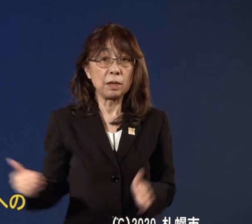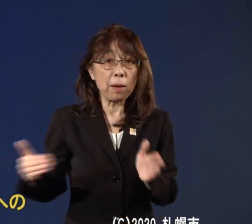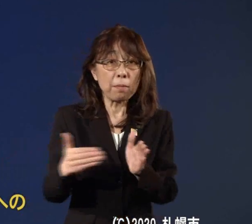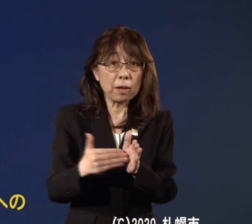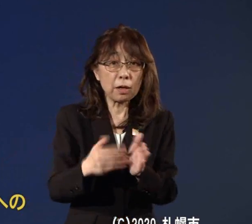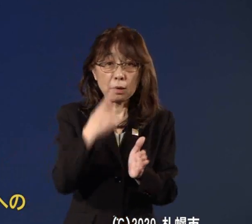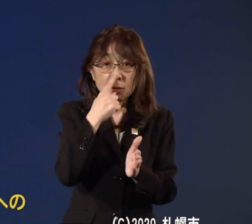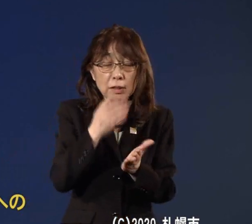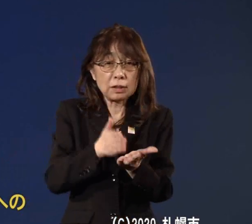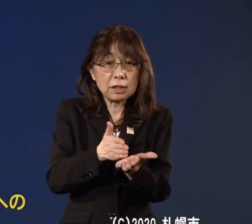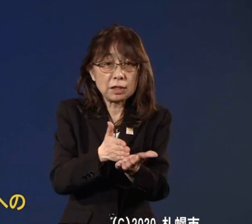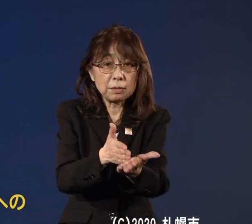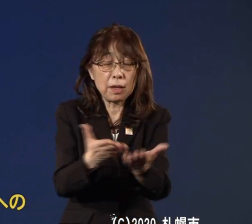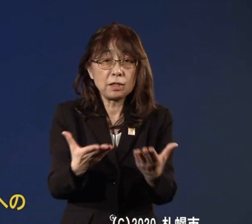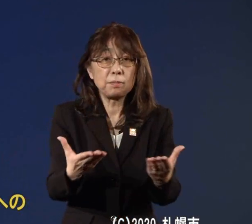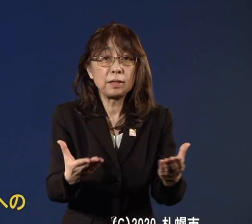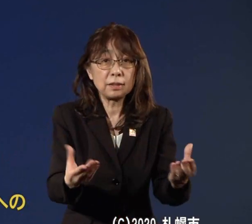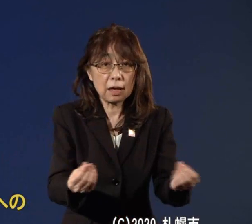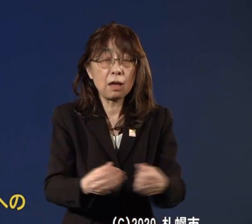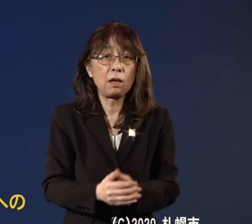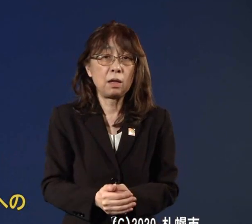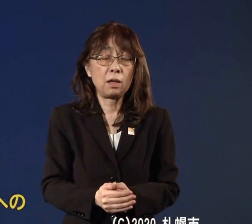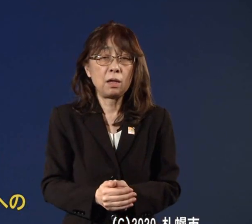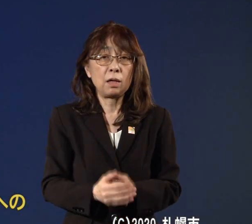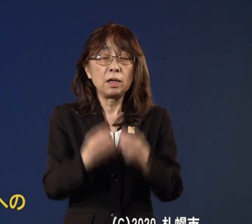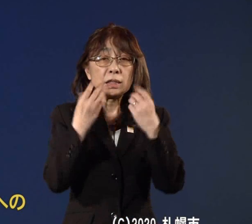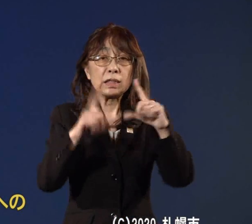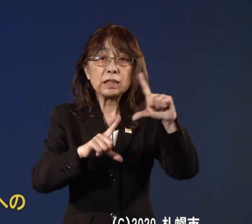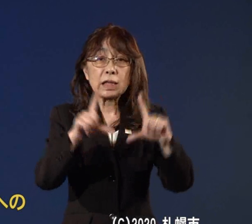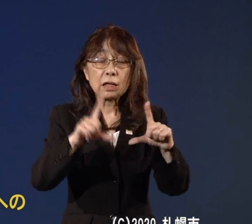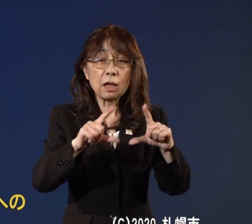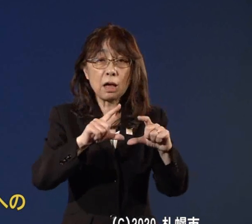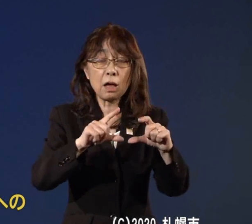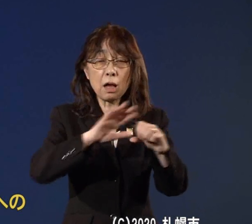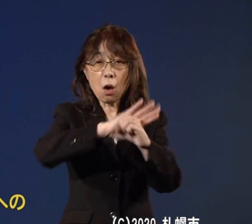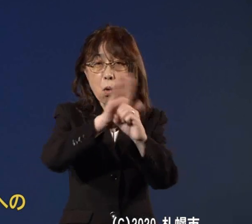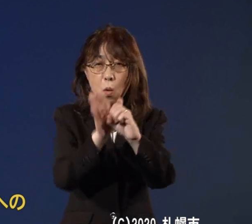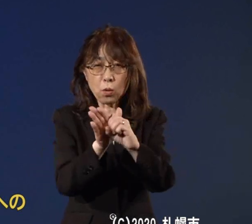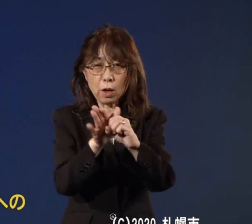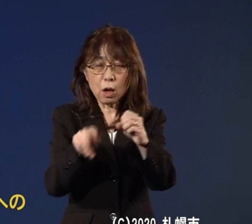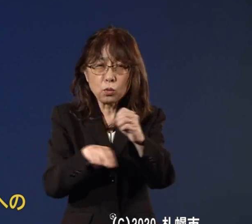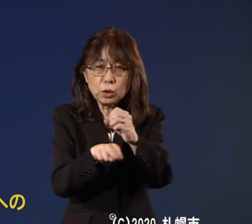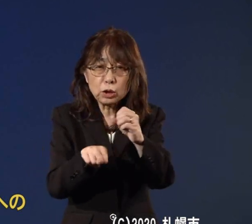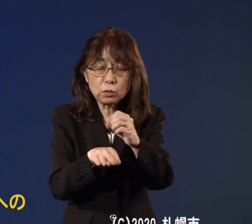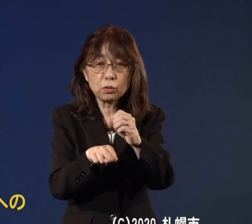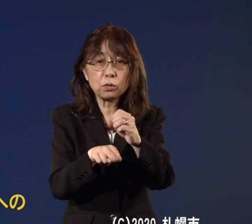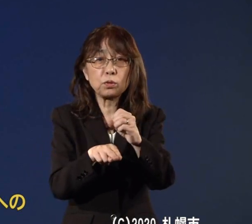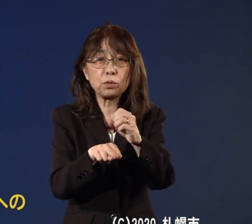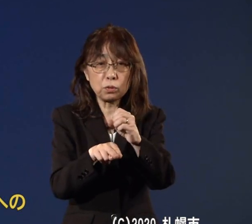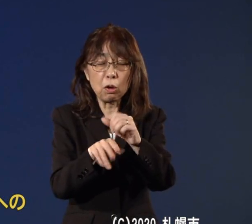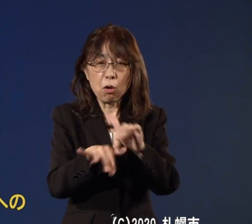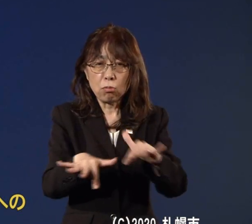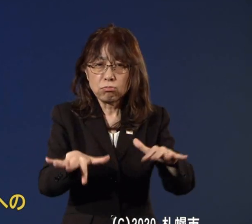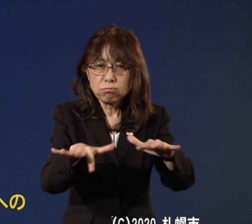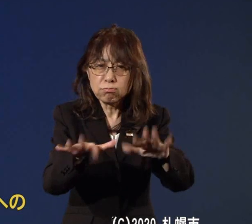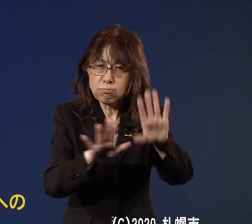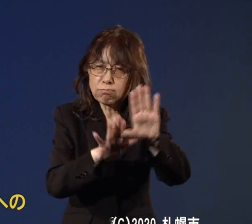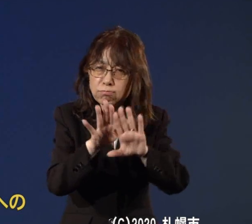せていただきましたように新型コロナウイルスの脅威に対して医師会や医療機関そして